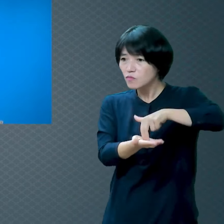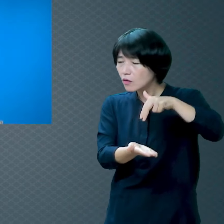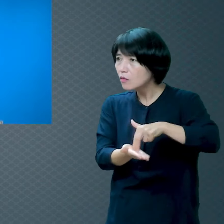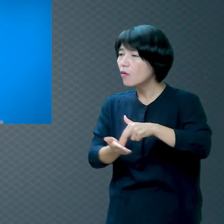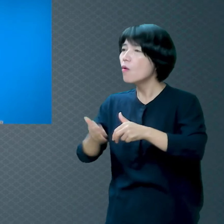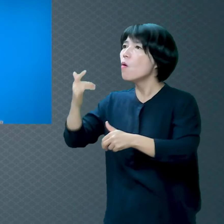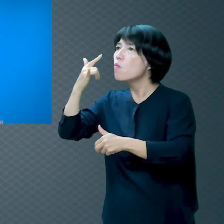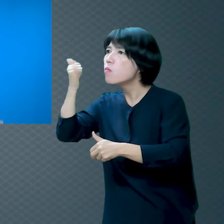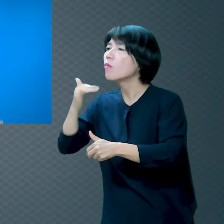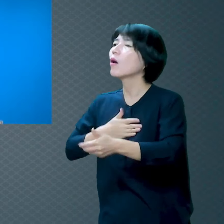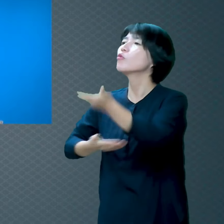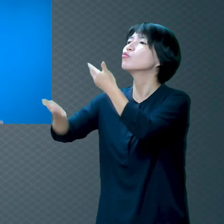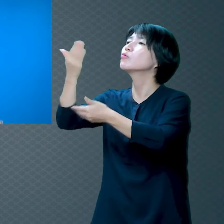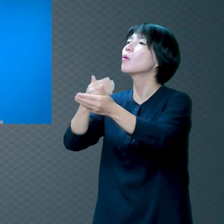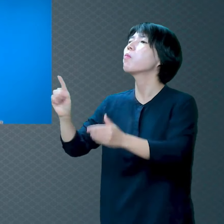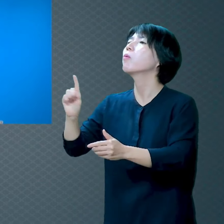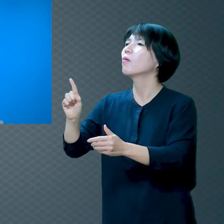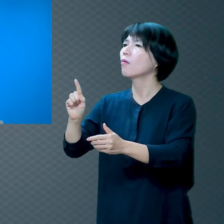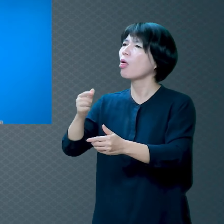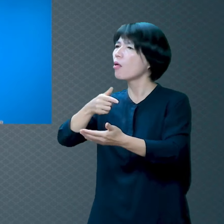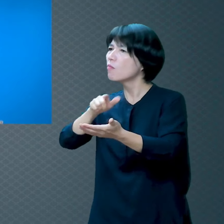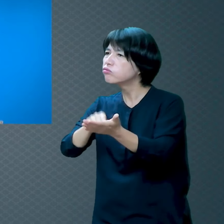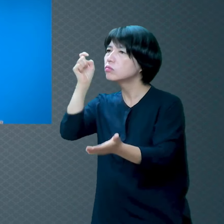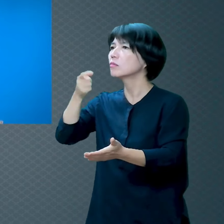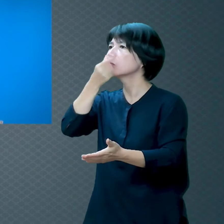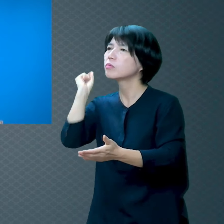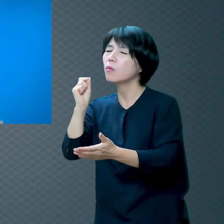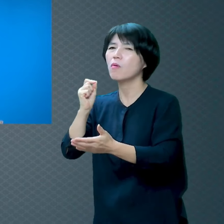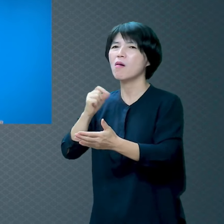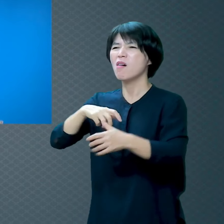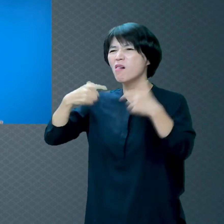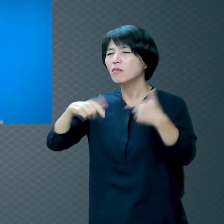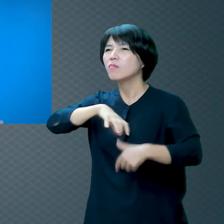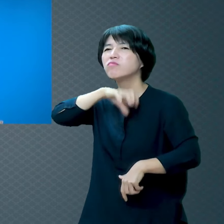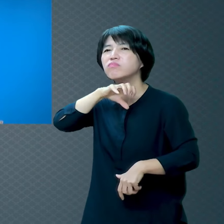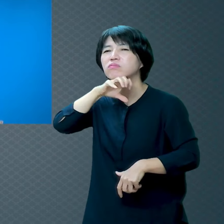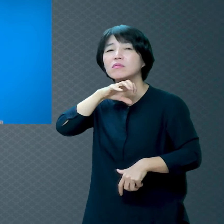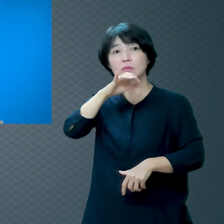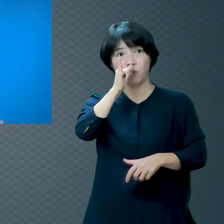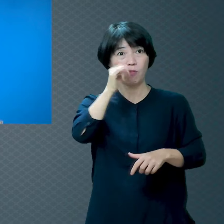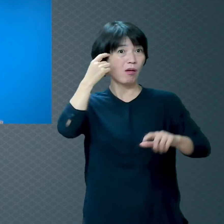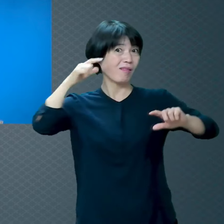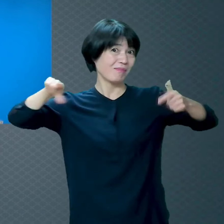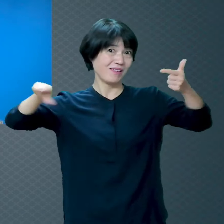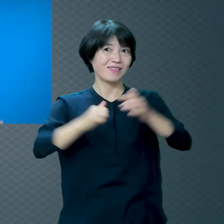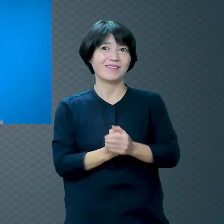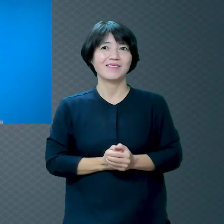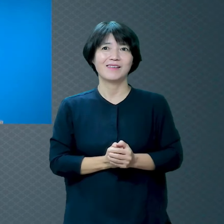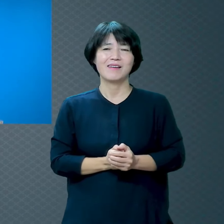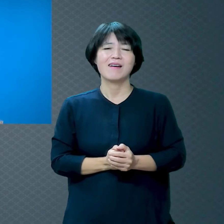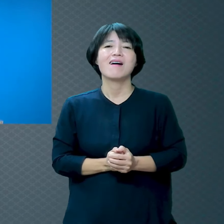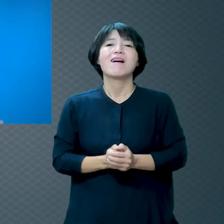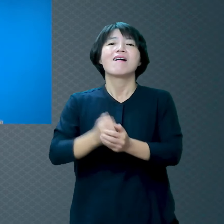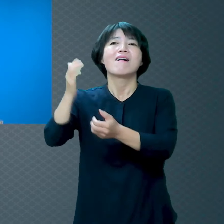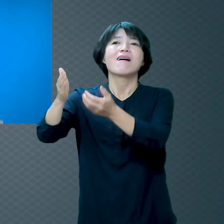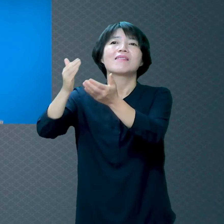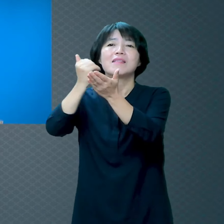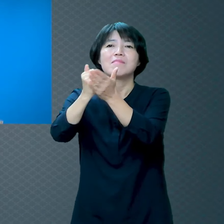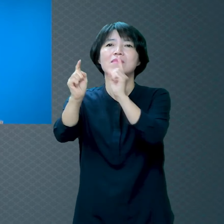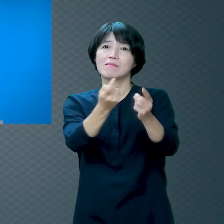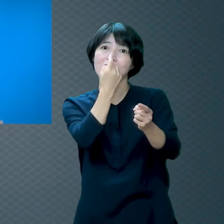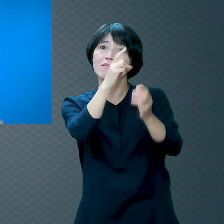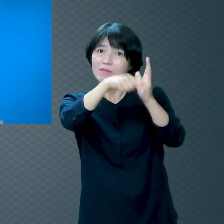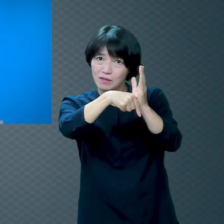주고받는 것이 마음이 다르다는 거죠 하나님의 말씀을 배울 때 이 자녀와 같은